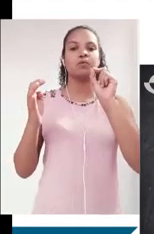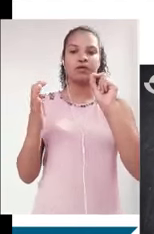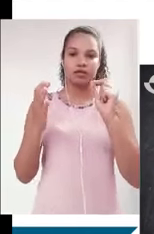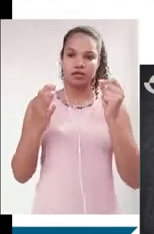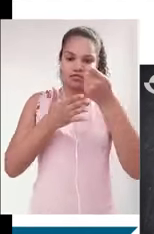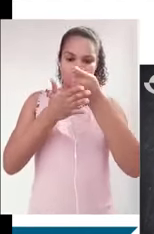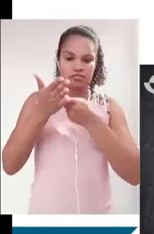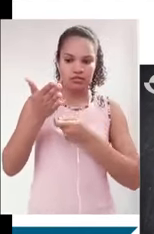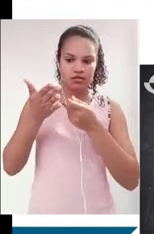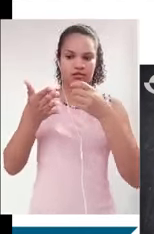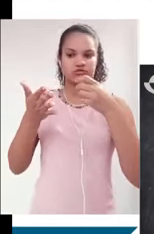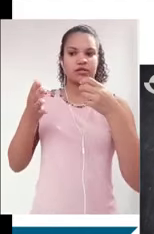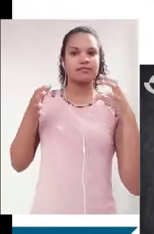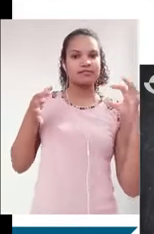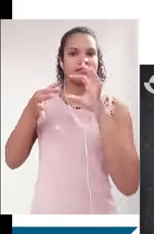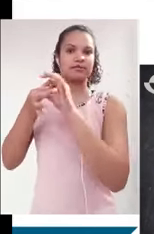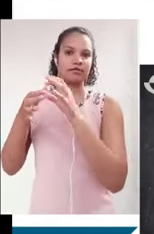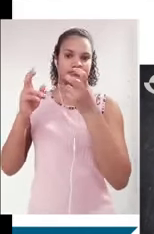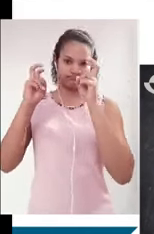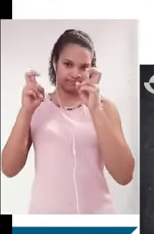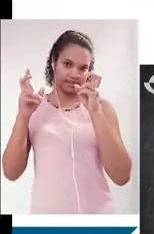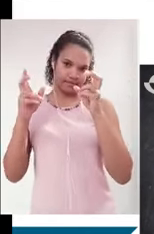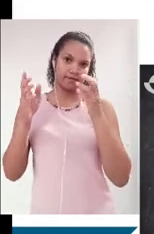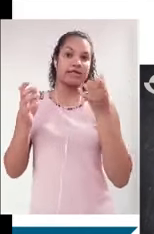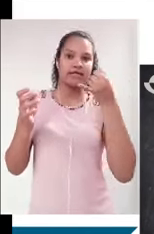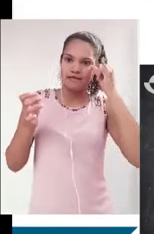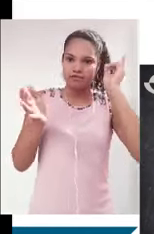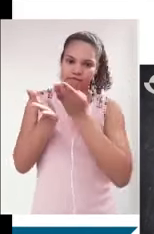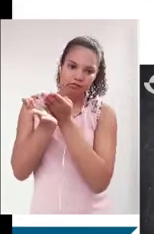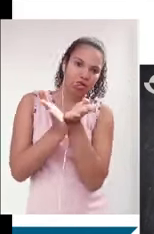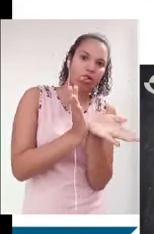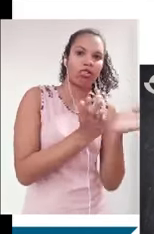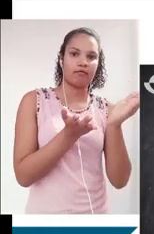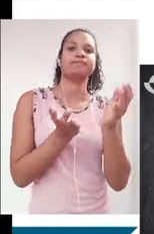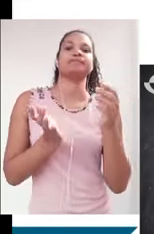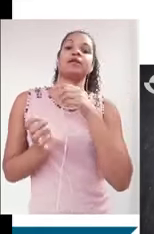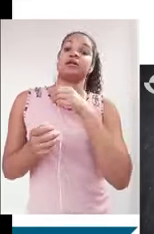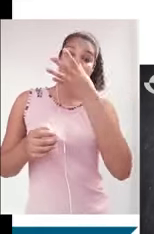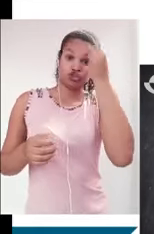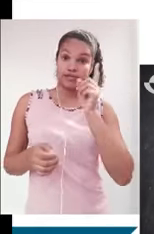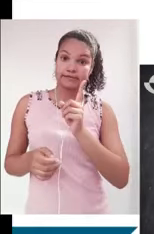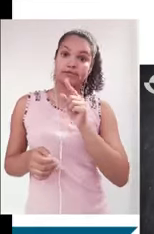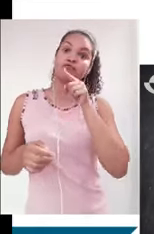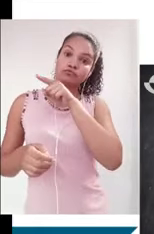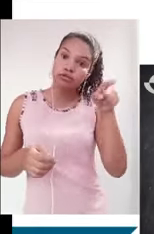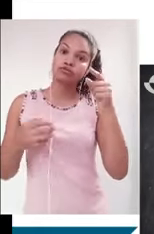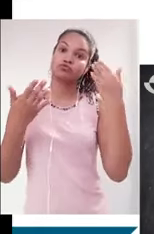e evitar possíveis fugas temáticas ao longo do processo? Não esqueçam, estudem também pela postula porque a postula vai ser